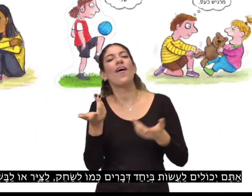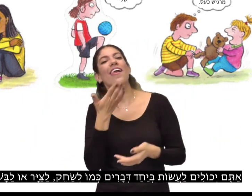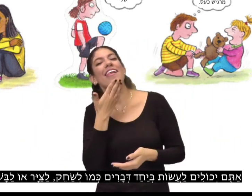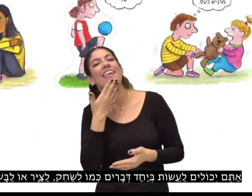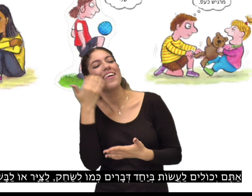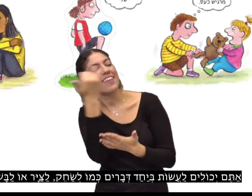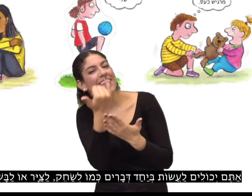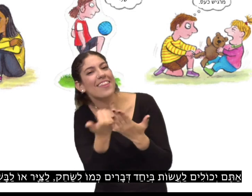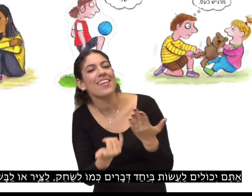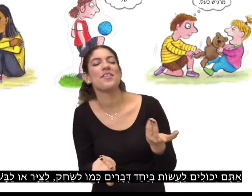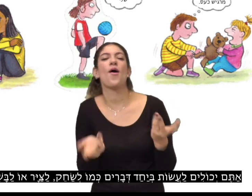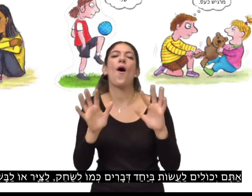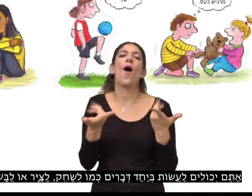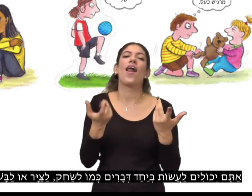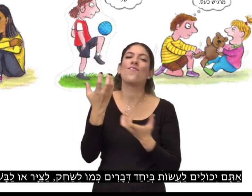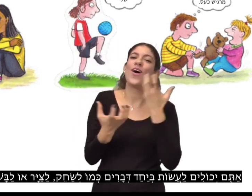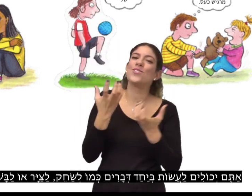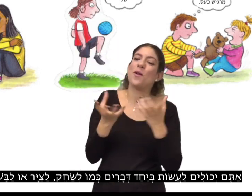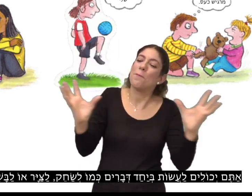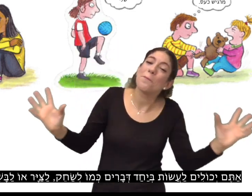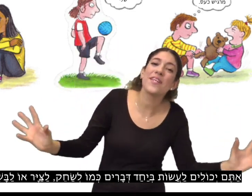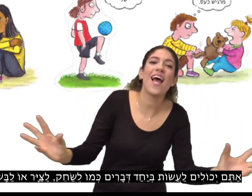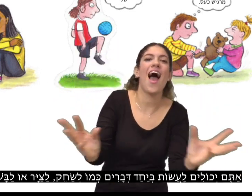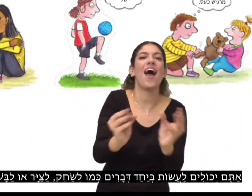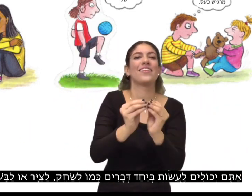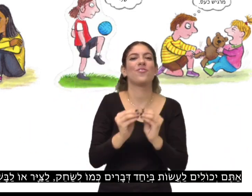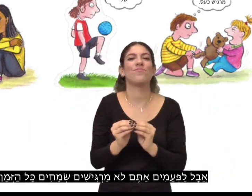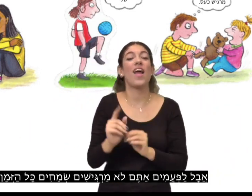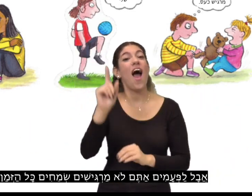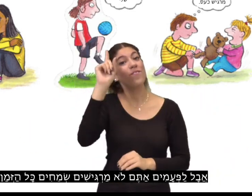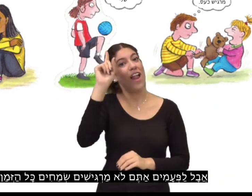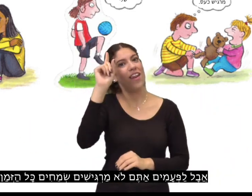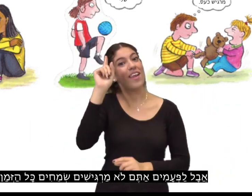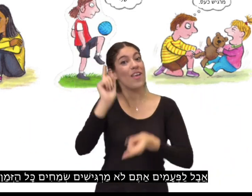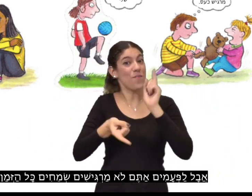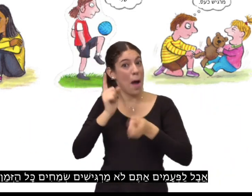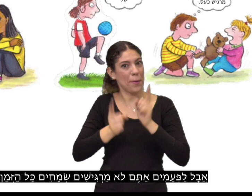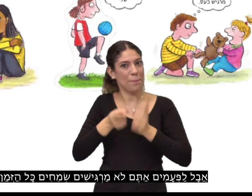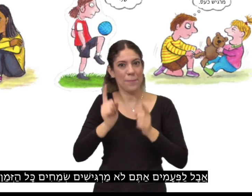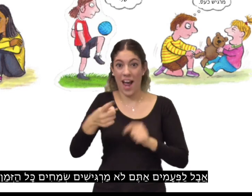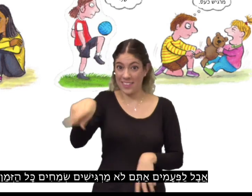או לבשל ביחד. אבל, אבל לפעמים